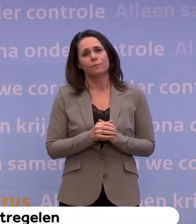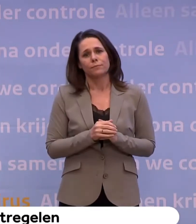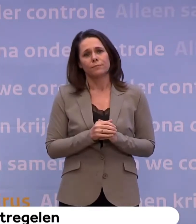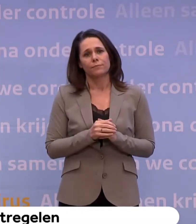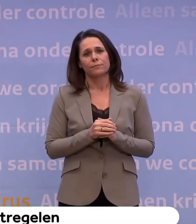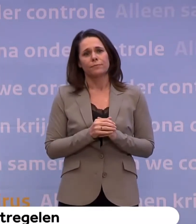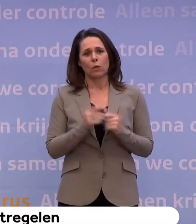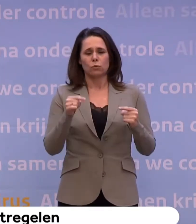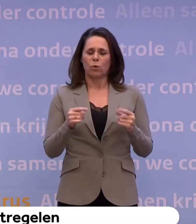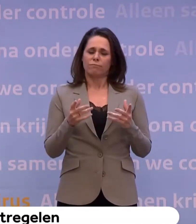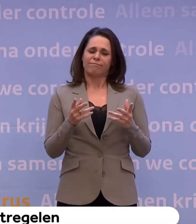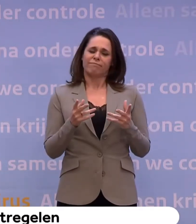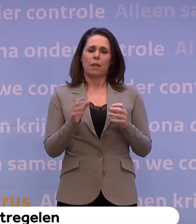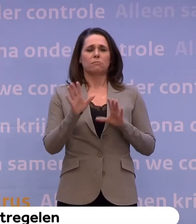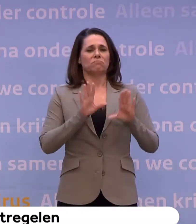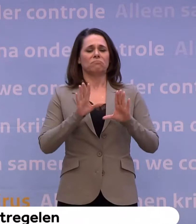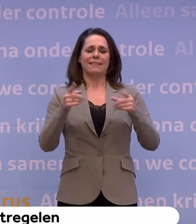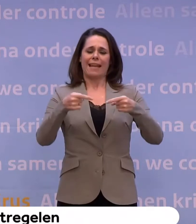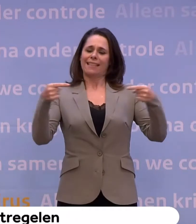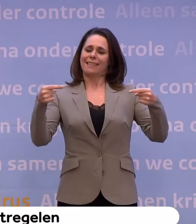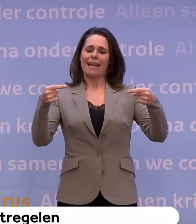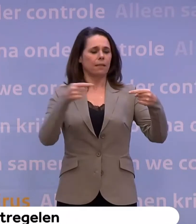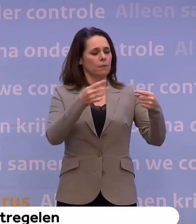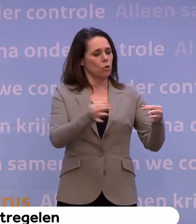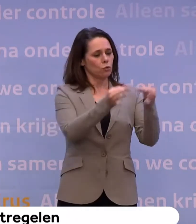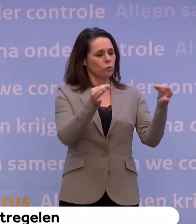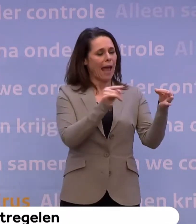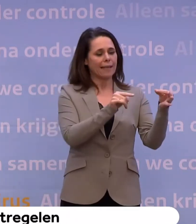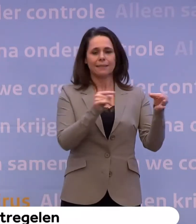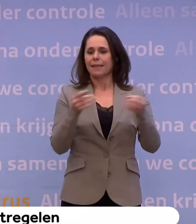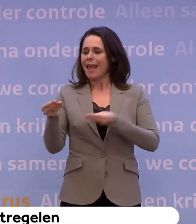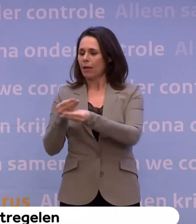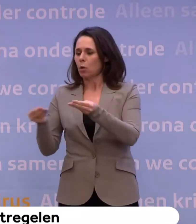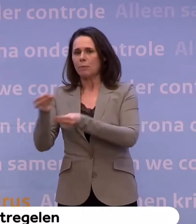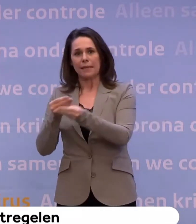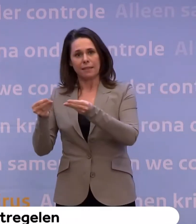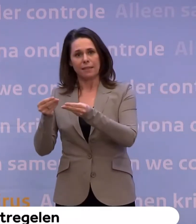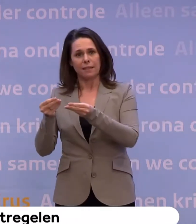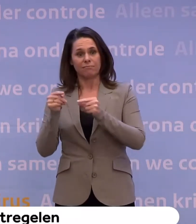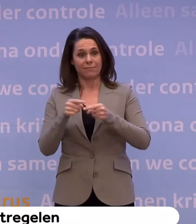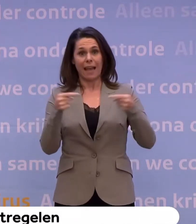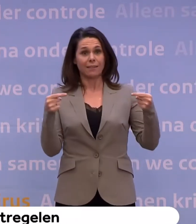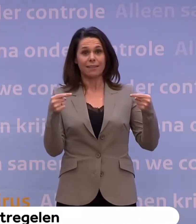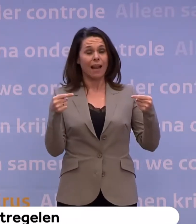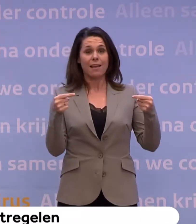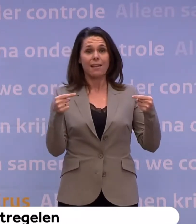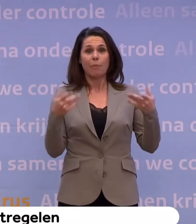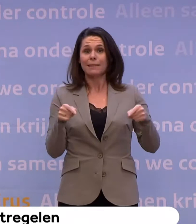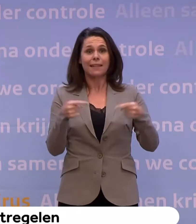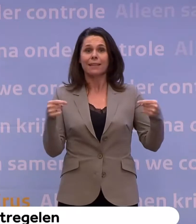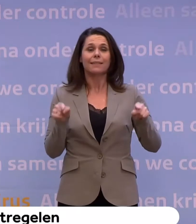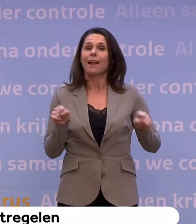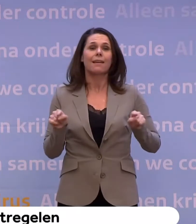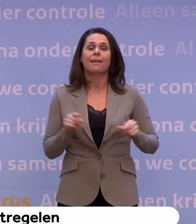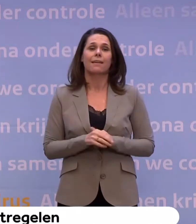schijntegenstelling gaan creëren tussen gezondheid en economie. Die tegenstelling is er niet.